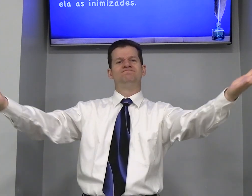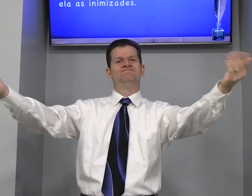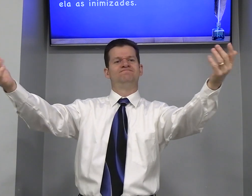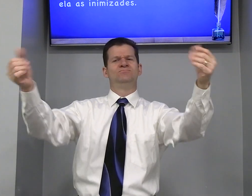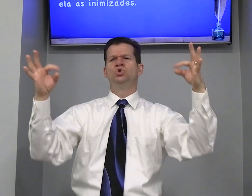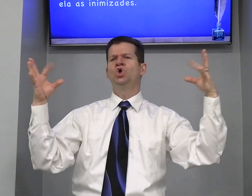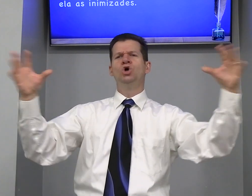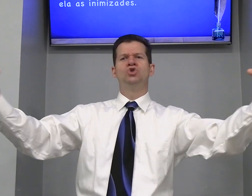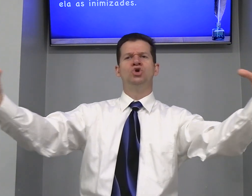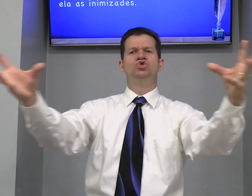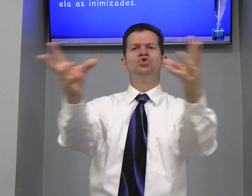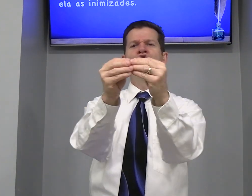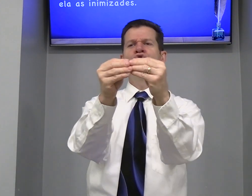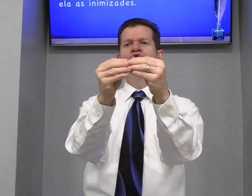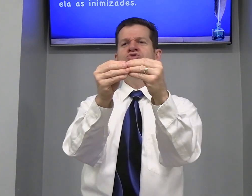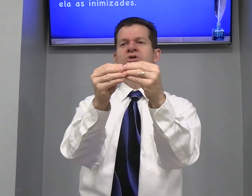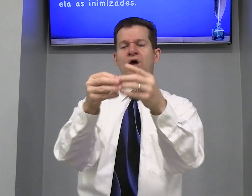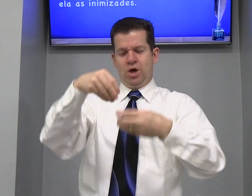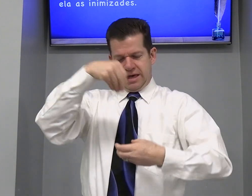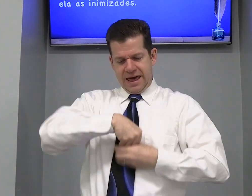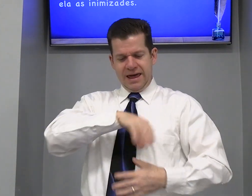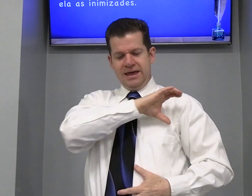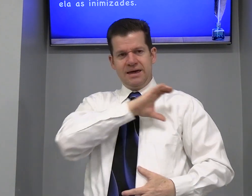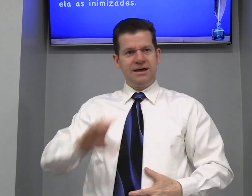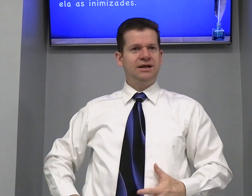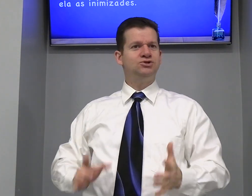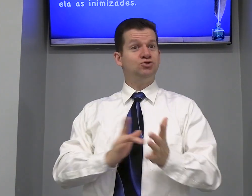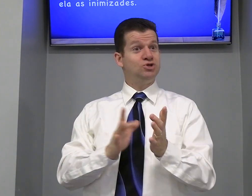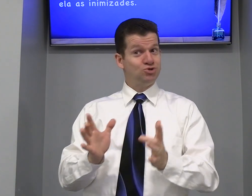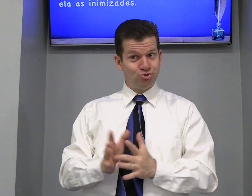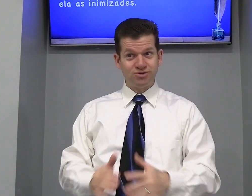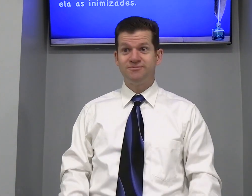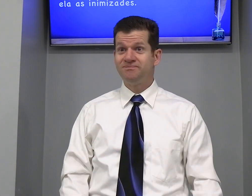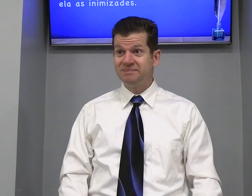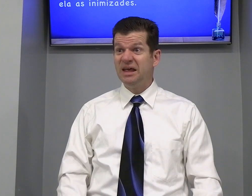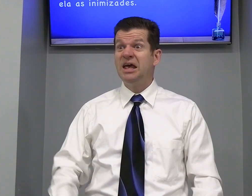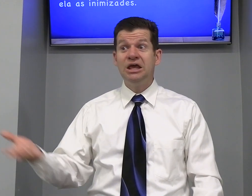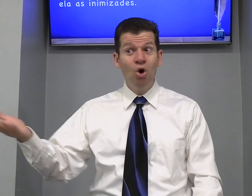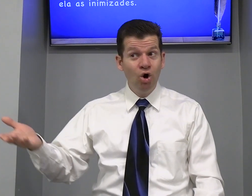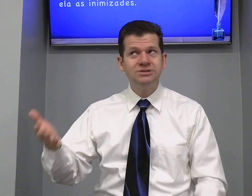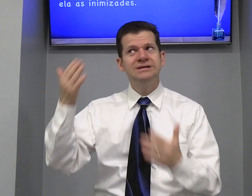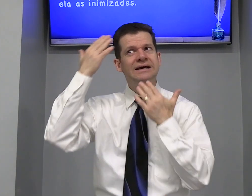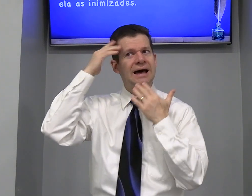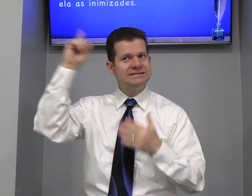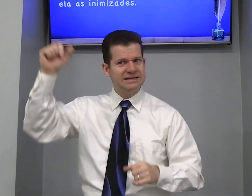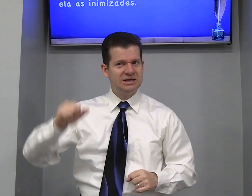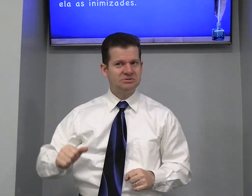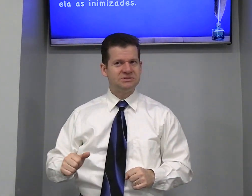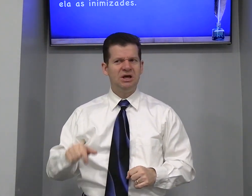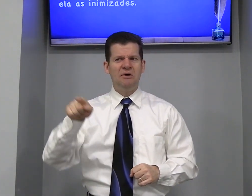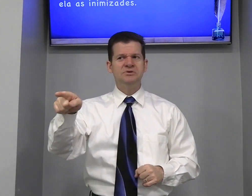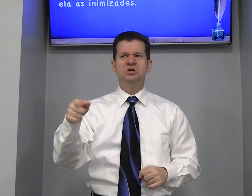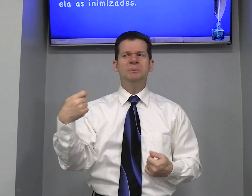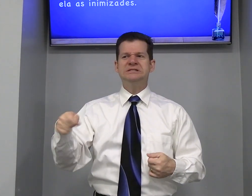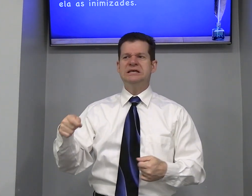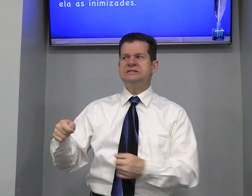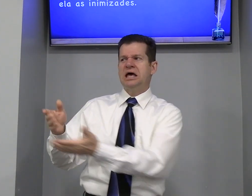Todos Juntos Em Cristo Jesus E hoje Graças a Deus Você não Precisa